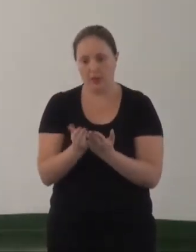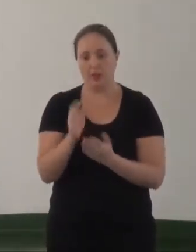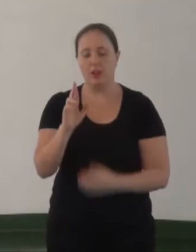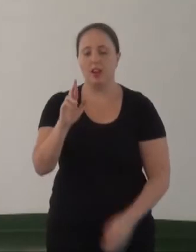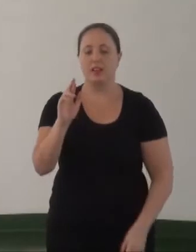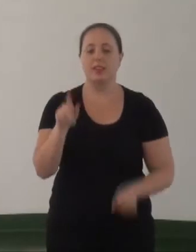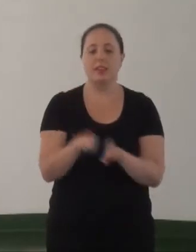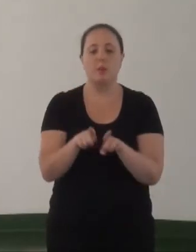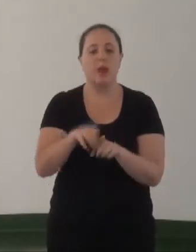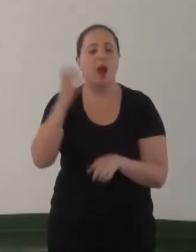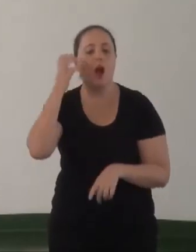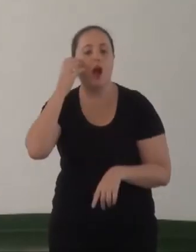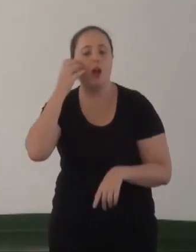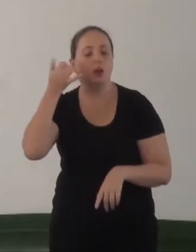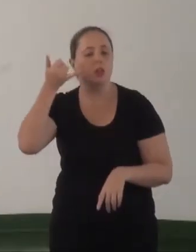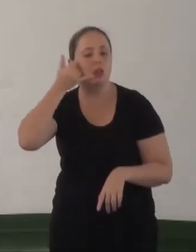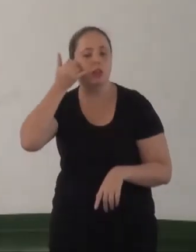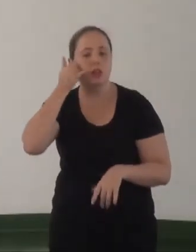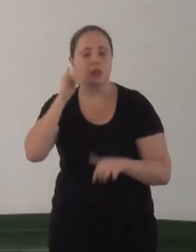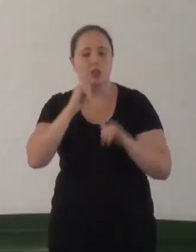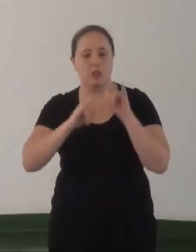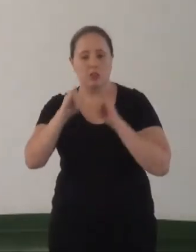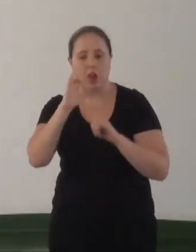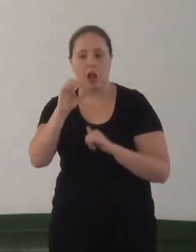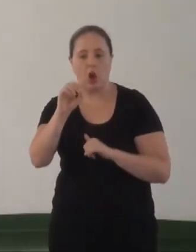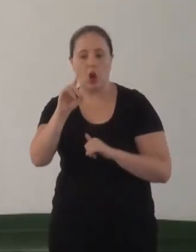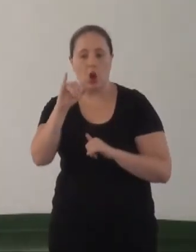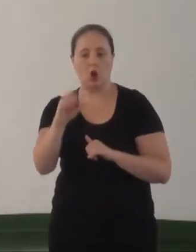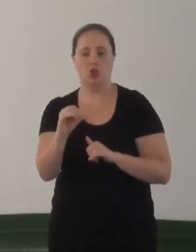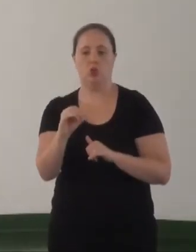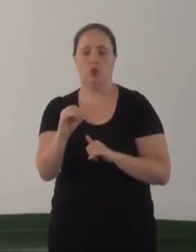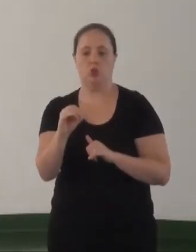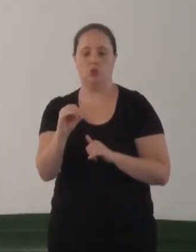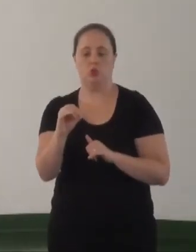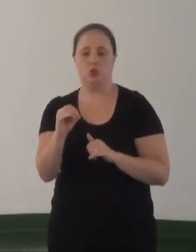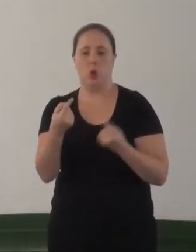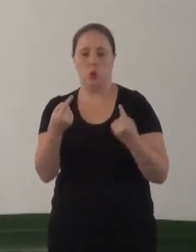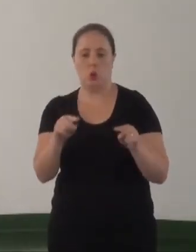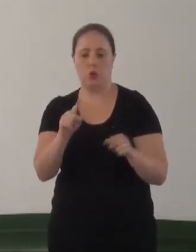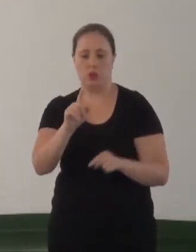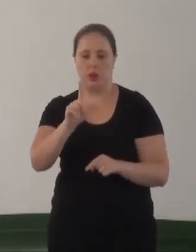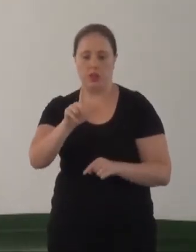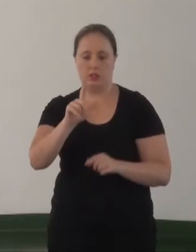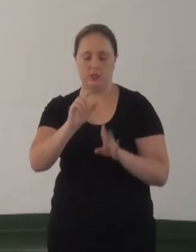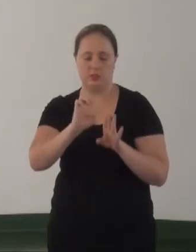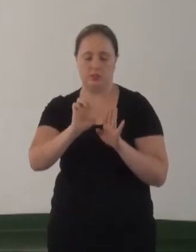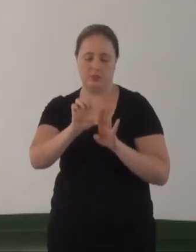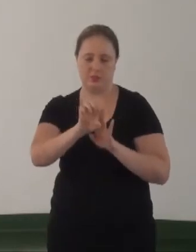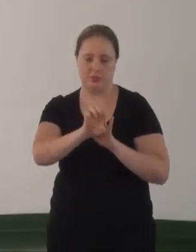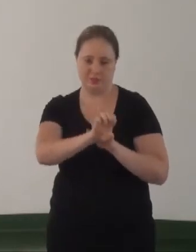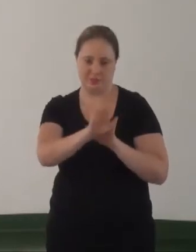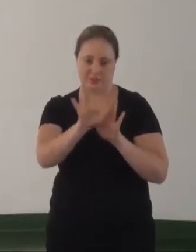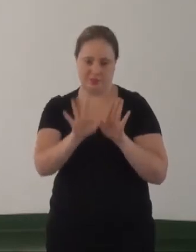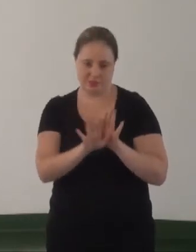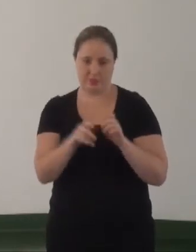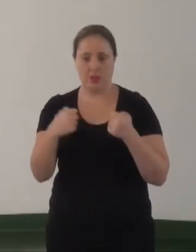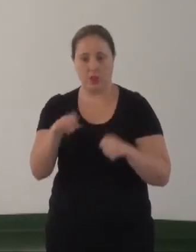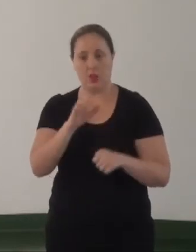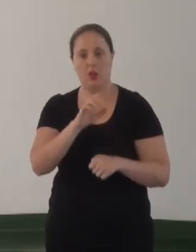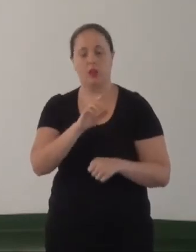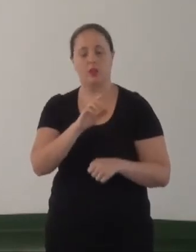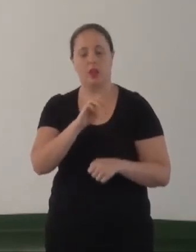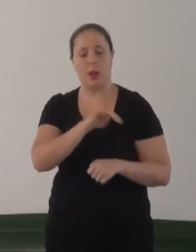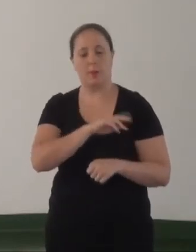rádio e televisão para ficar pregando o ódio em cima dessa comunidade. Então é preciso que o Ministério Público entre duro em cima desse